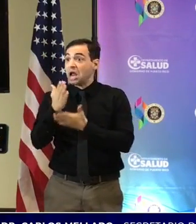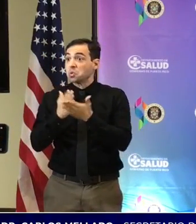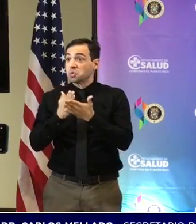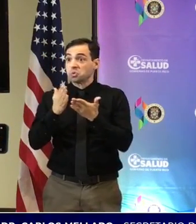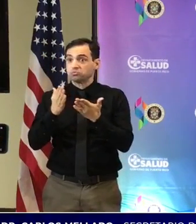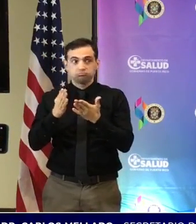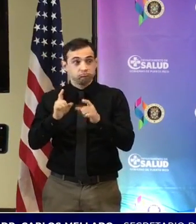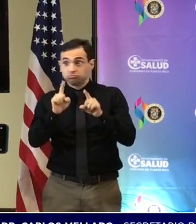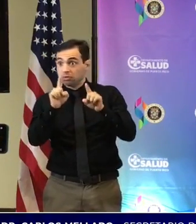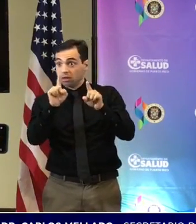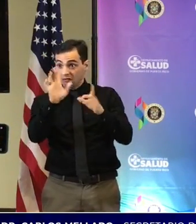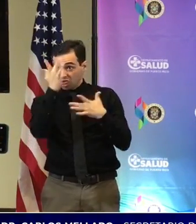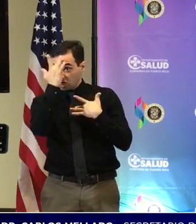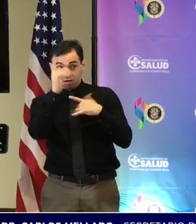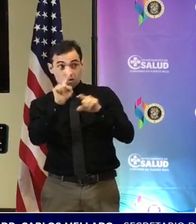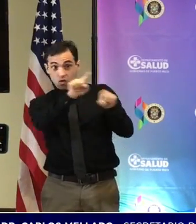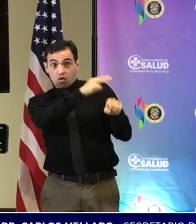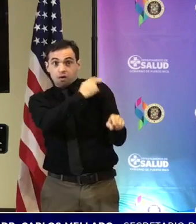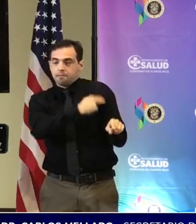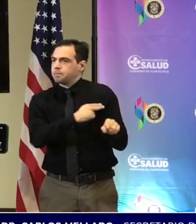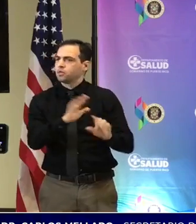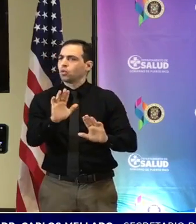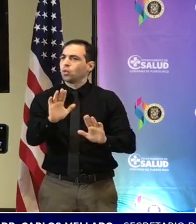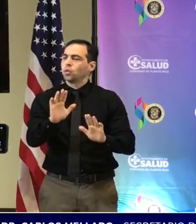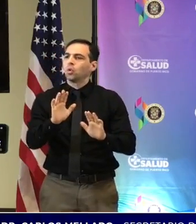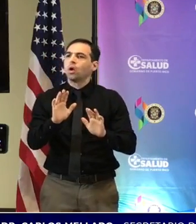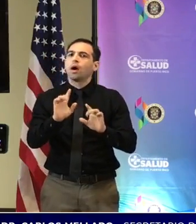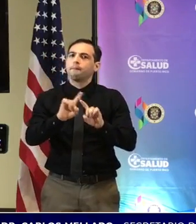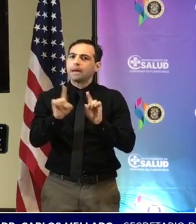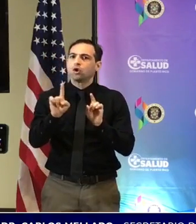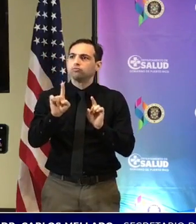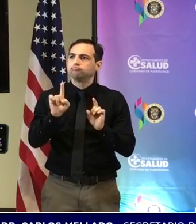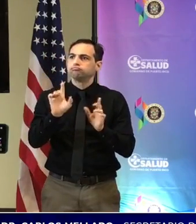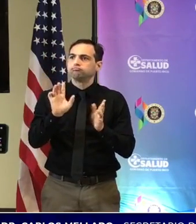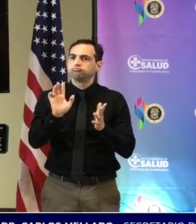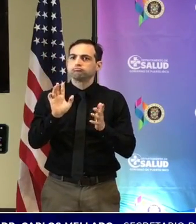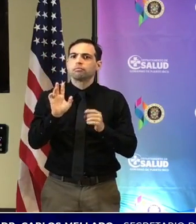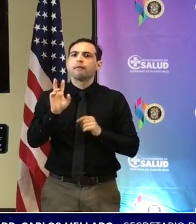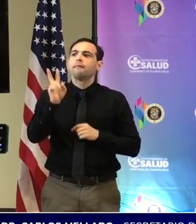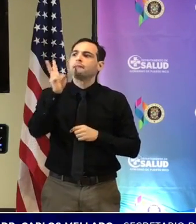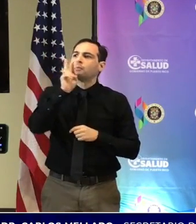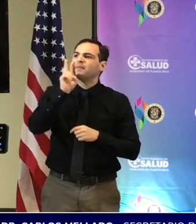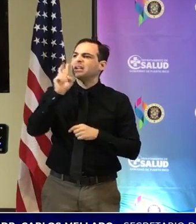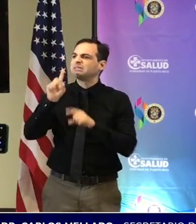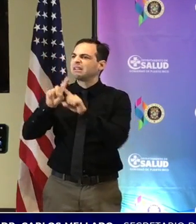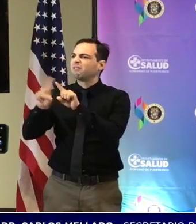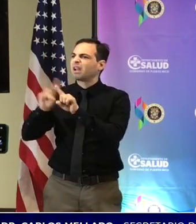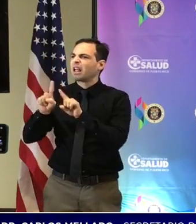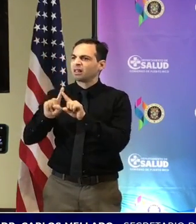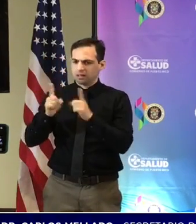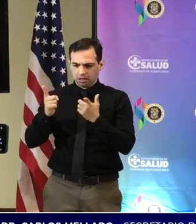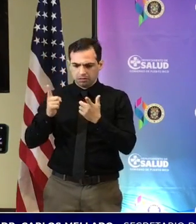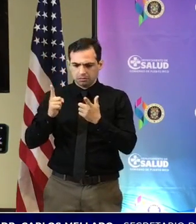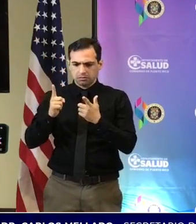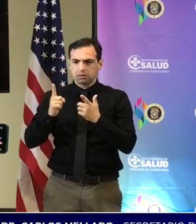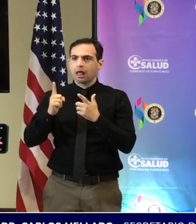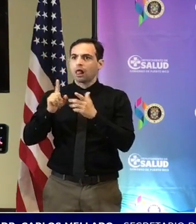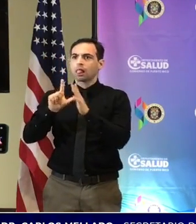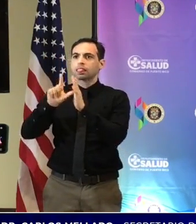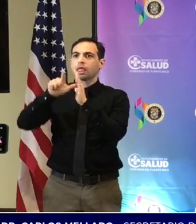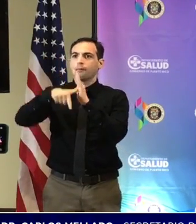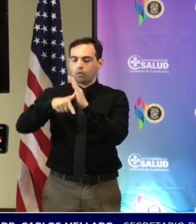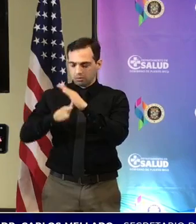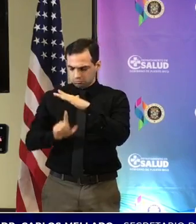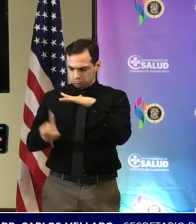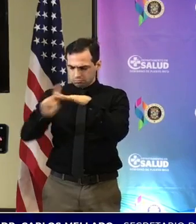hospitalizados, ¿verdad? Creo que ciertamente sí, pues vamos a ver diferentes condiciones relacionadas a lo mismo y es algo que